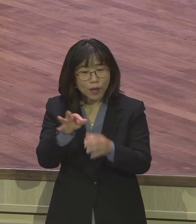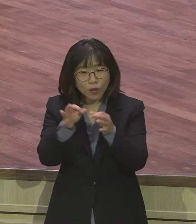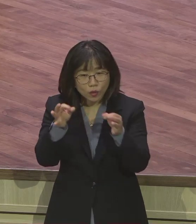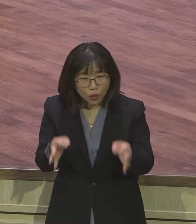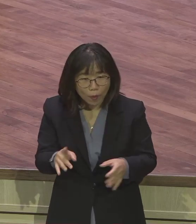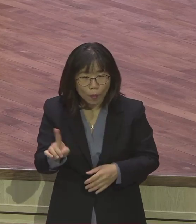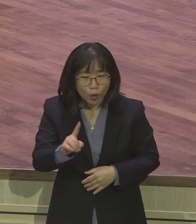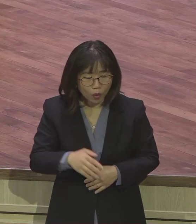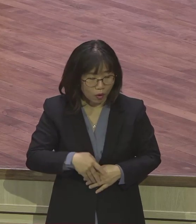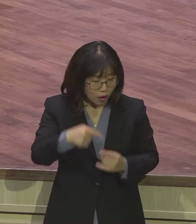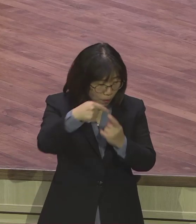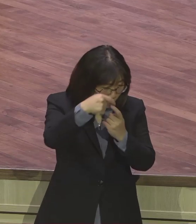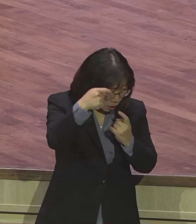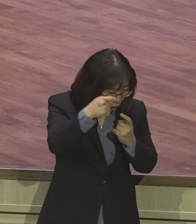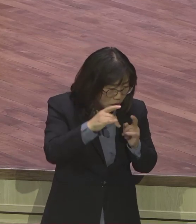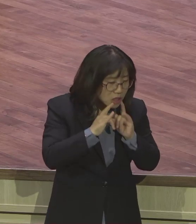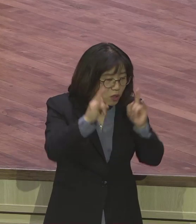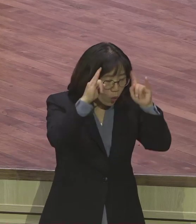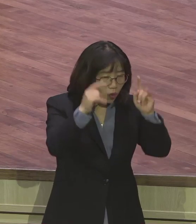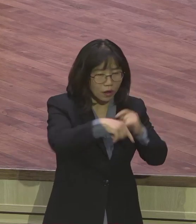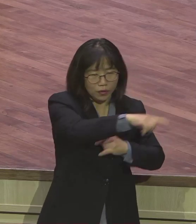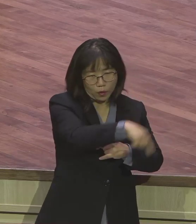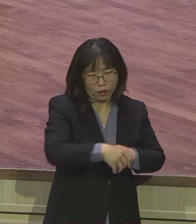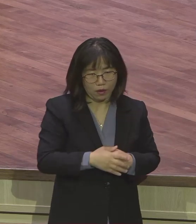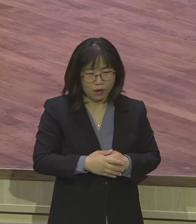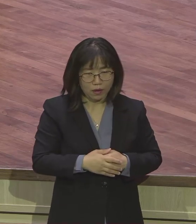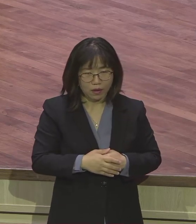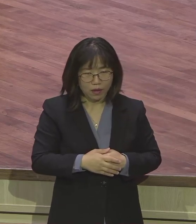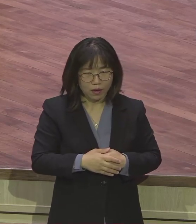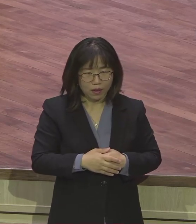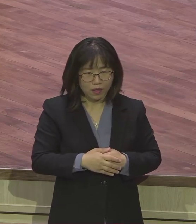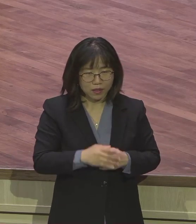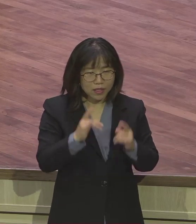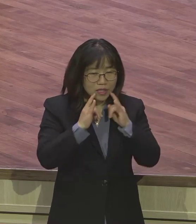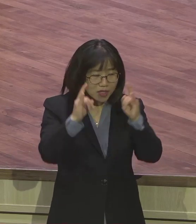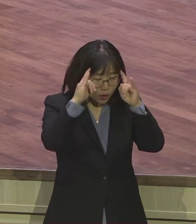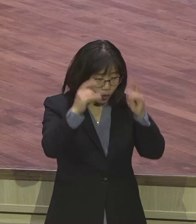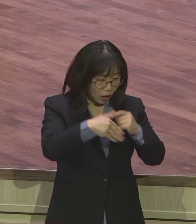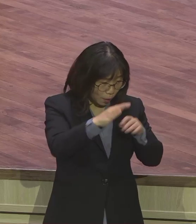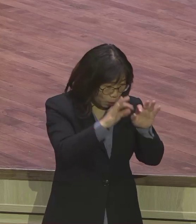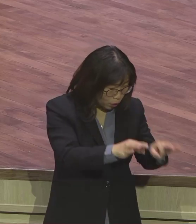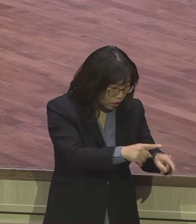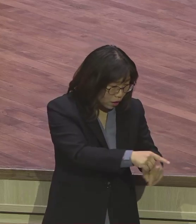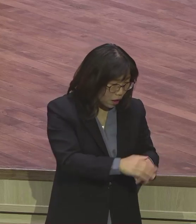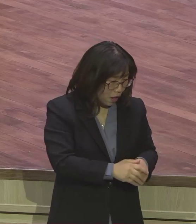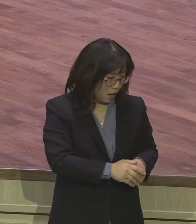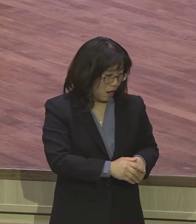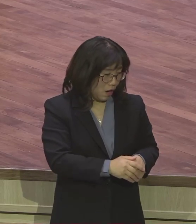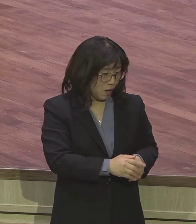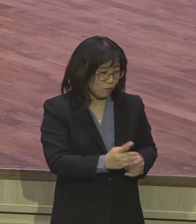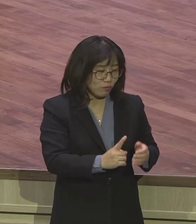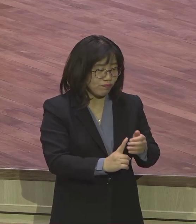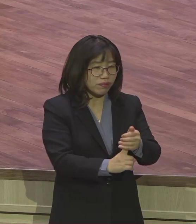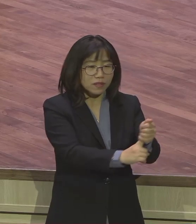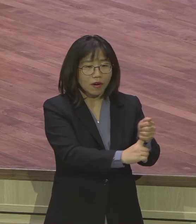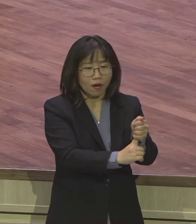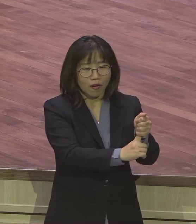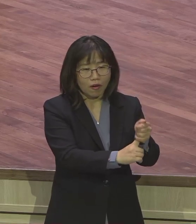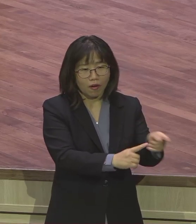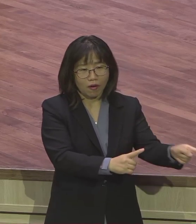갔다 왔어요. 거기에 누가 있냐. 부처가 있어요. 다 보고 왔어요. 그 존경하는 불교의. 그 존경성 어른 선생님들. 그거 다 있더라는 거예요.